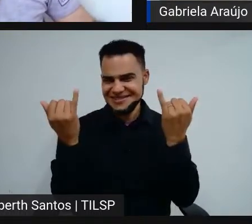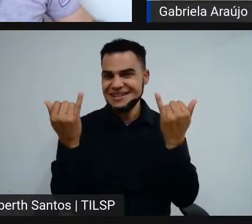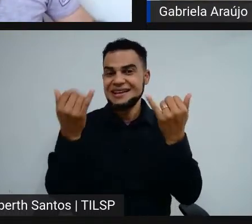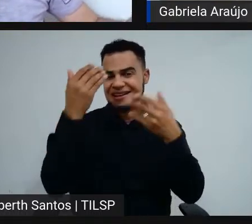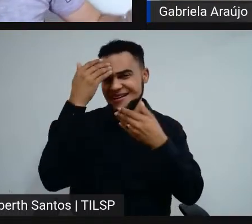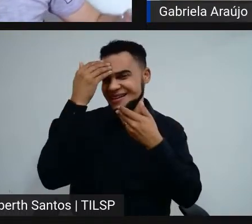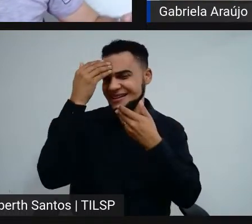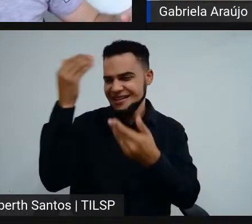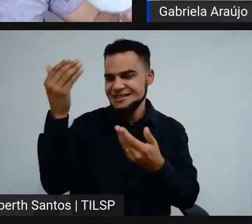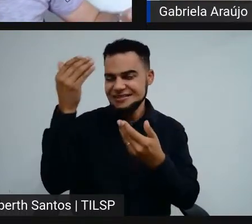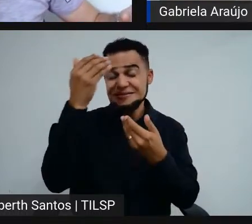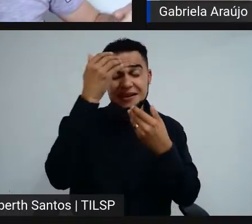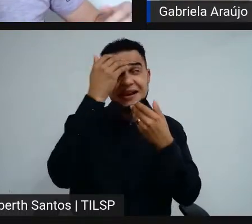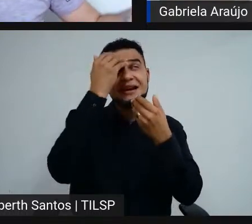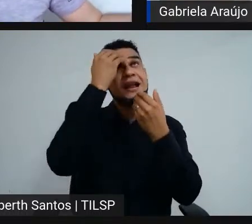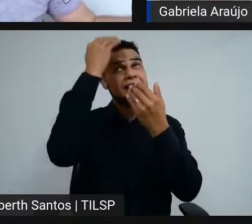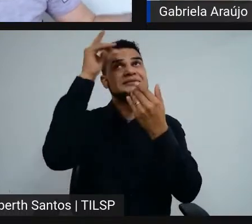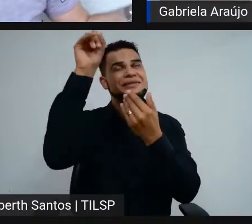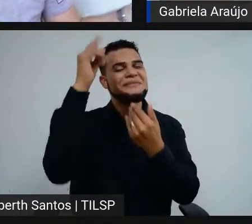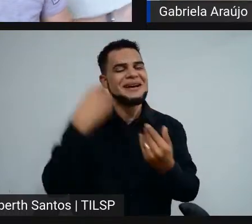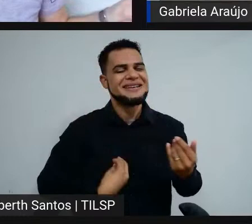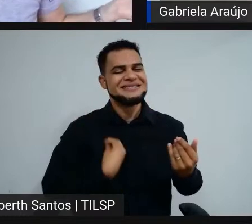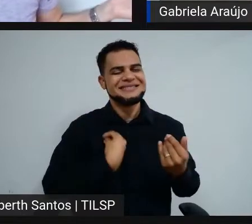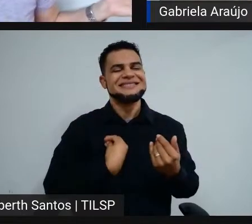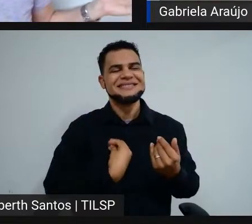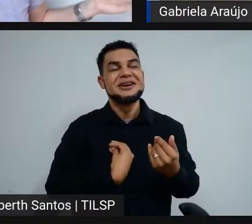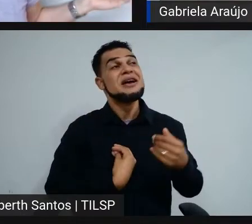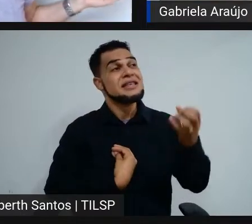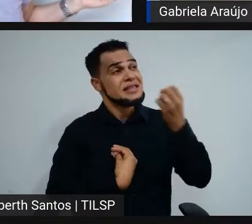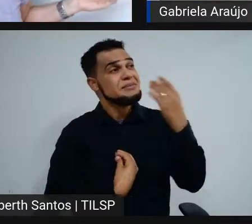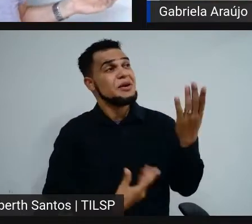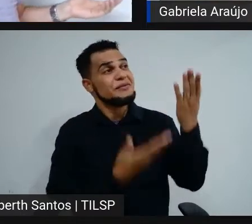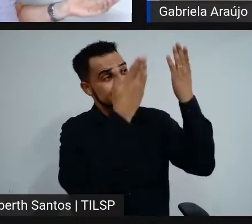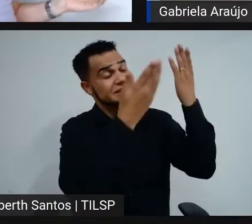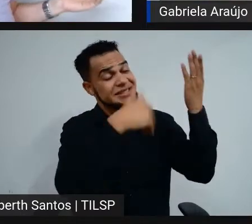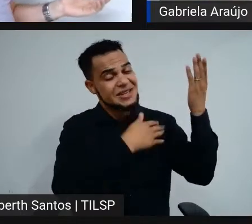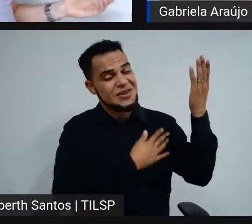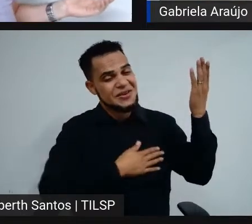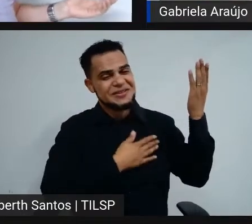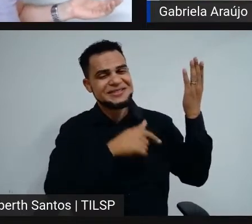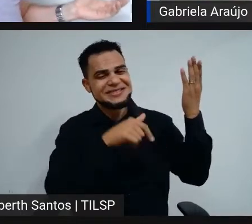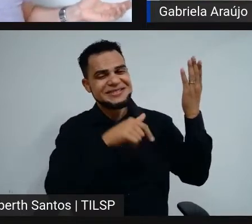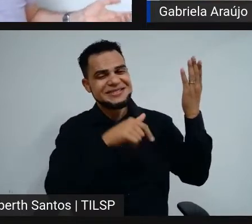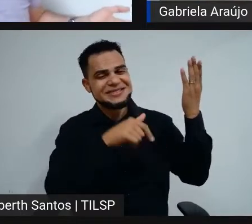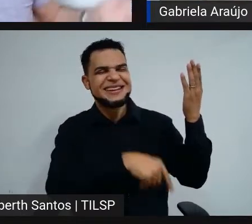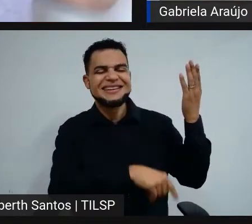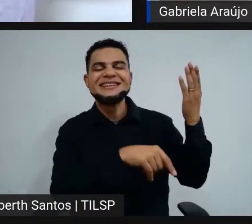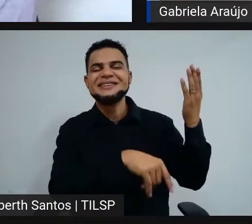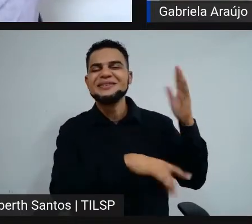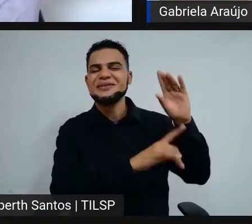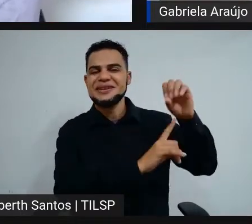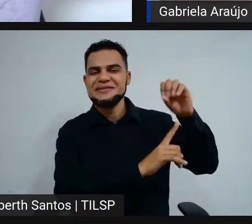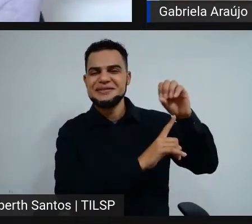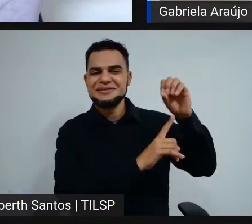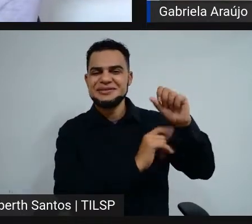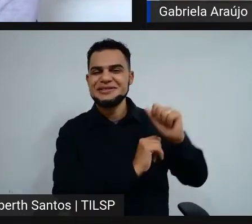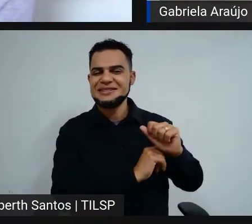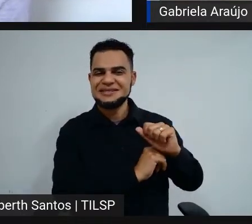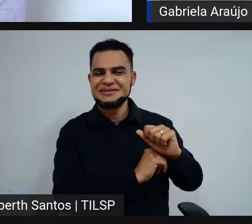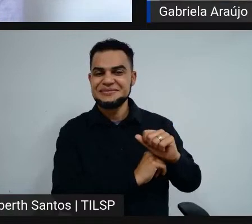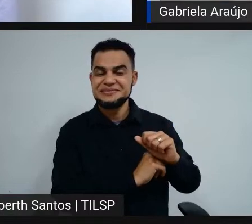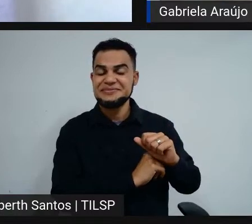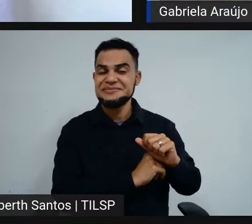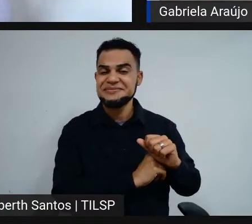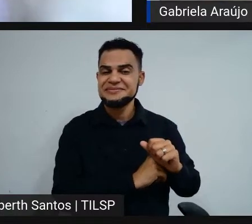pela participação, e que bom que você gosta tanto de estar no Instituto, de estar lá no campus, tá bom? O Eduardo está aqui comigo,